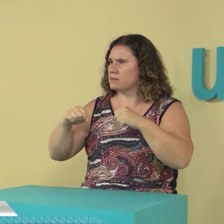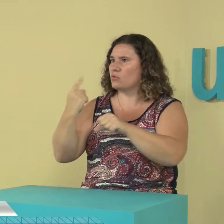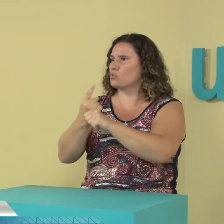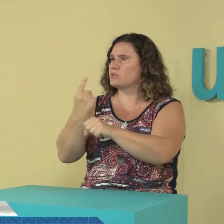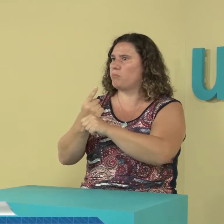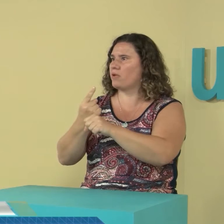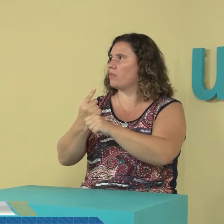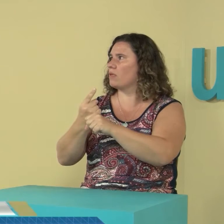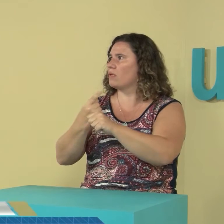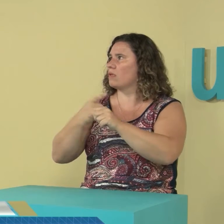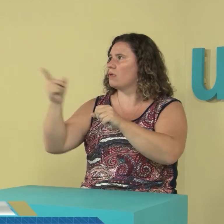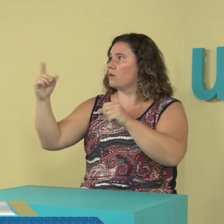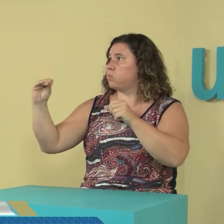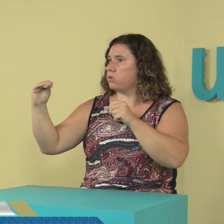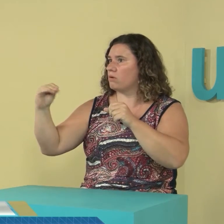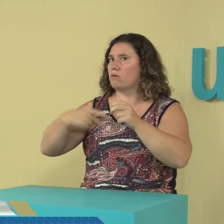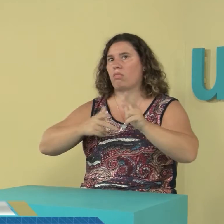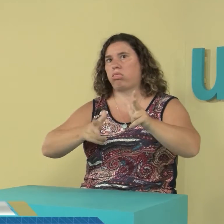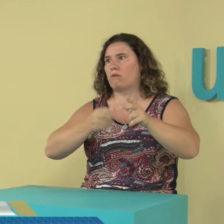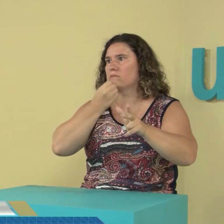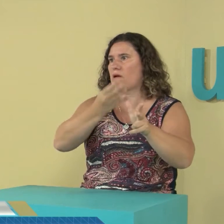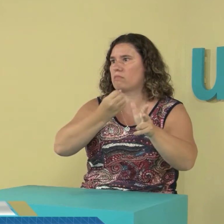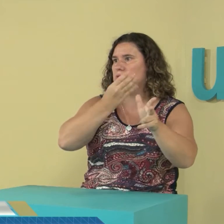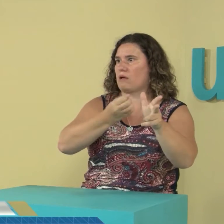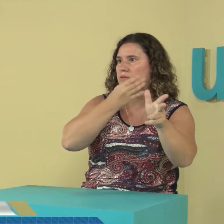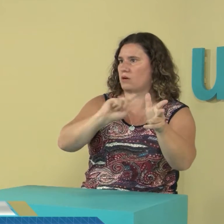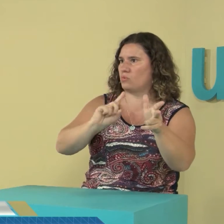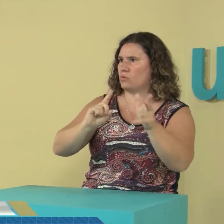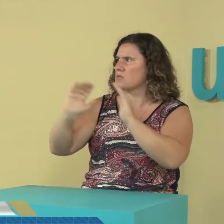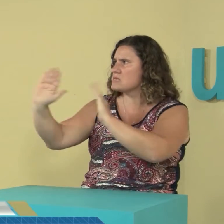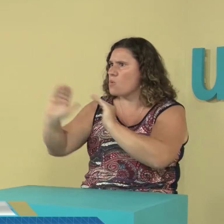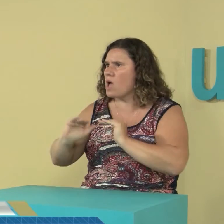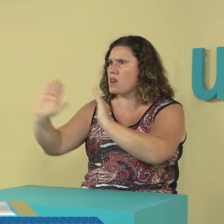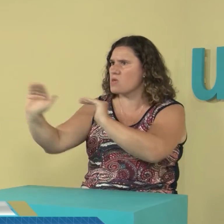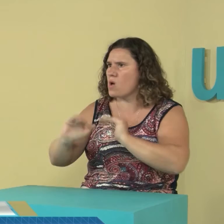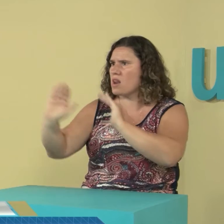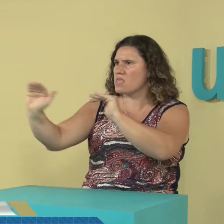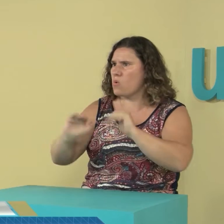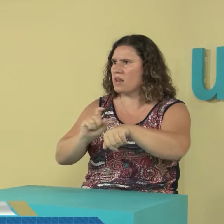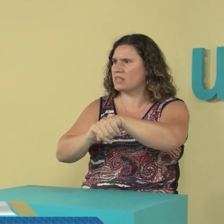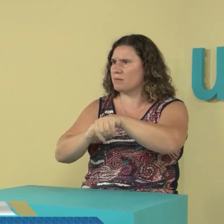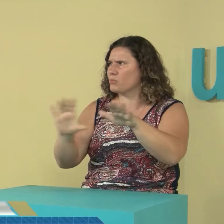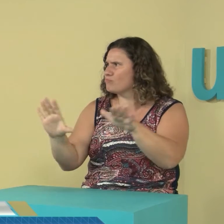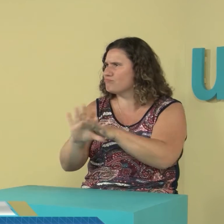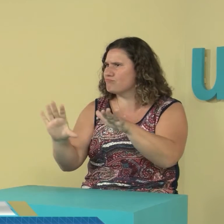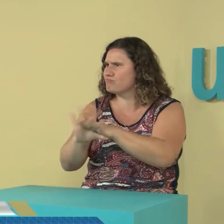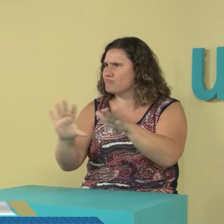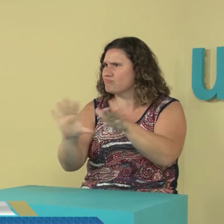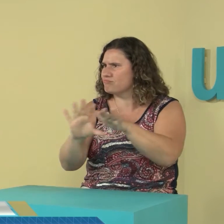cómo es la forma de practicar de ellos. No se puede, por ejemplo, ir tarde en lo que es el diálogo, tiene que ir a un tiempo igual.